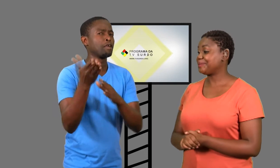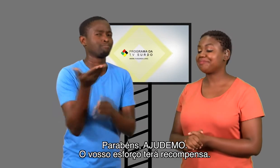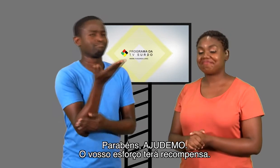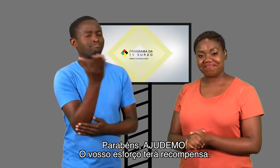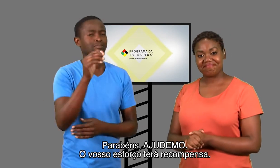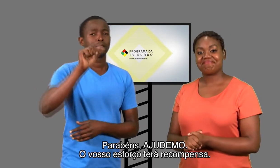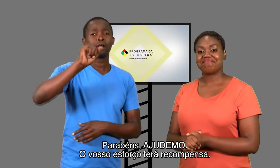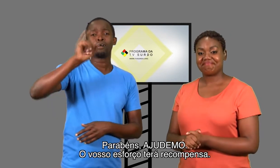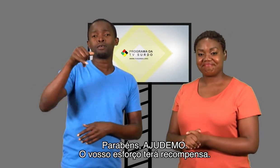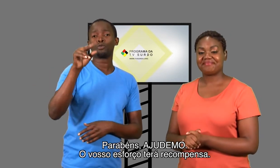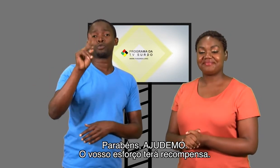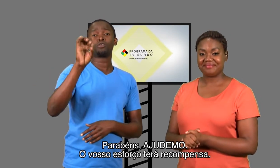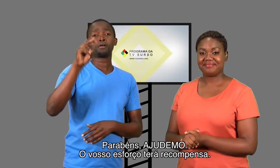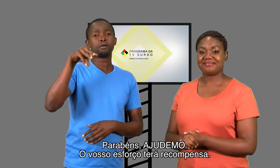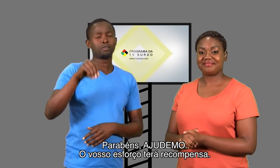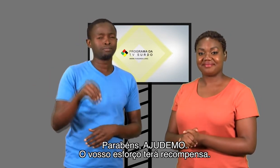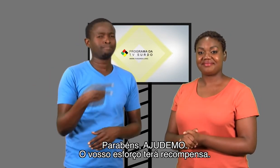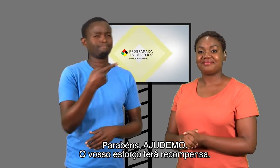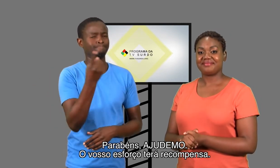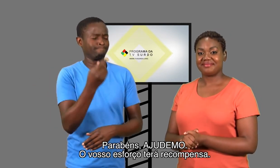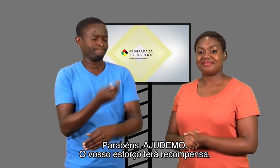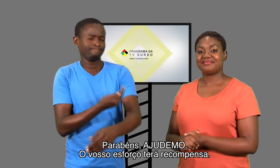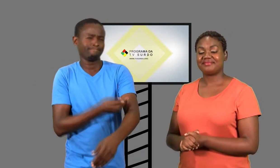Parabéns, Ajudemo. O vosso esforço terá recompensa.